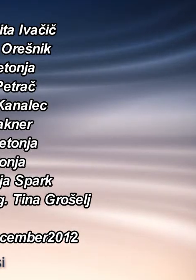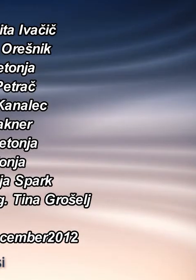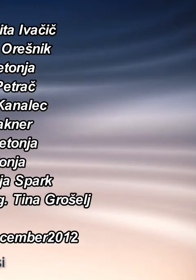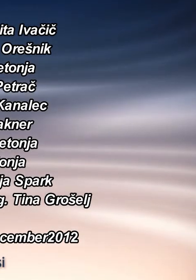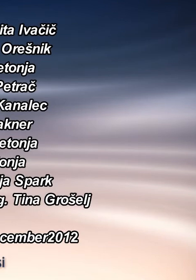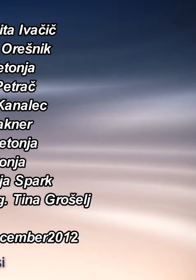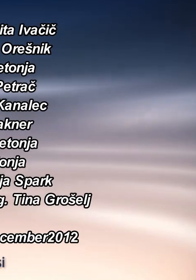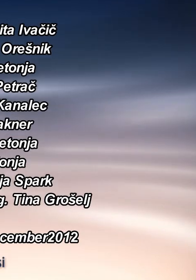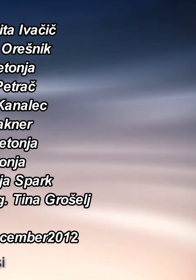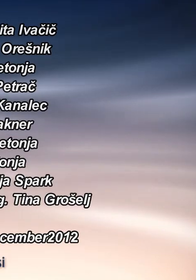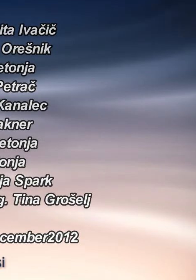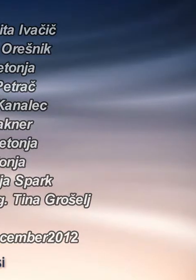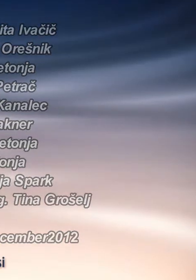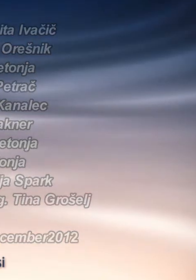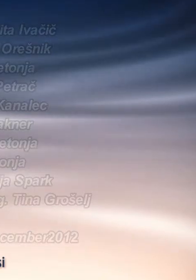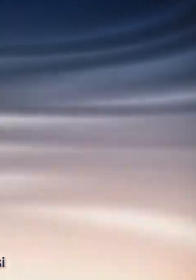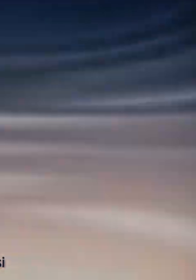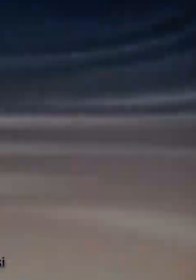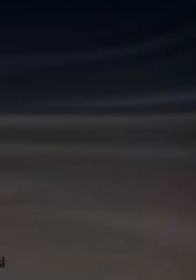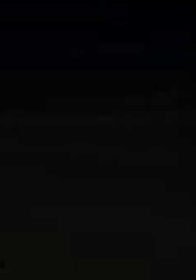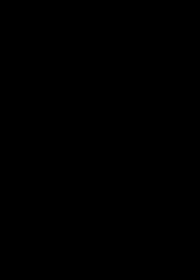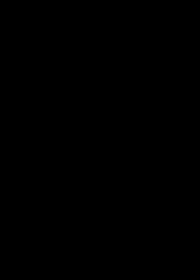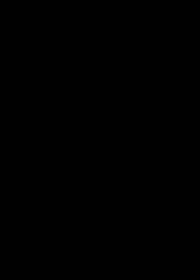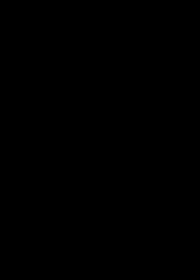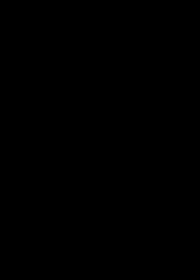Kako dolgo zmogli? Kako